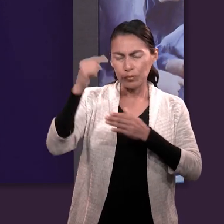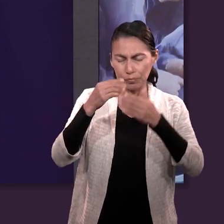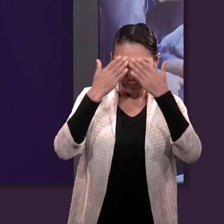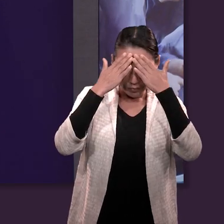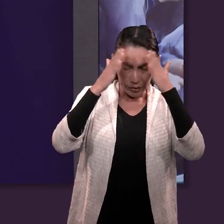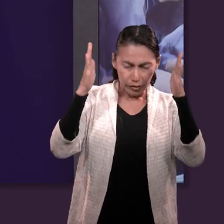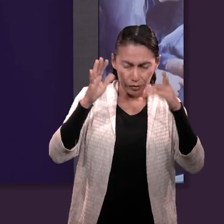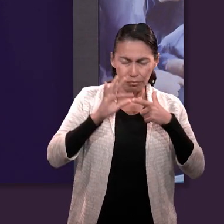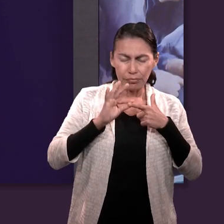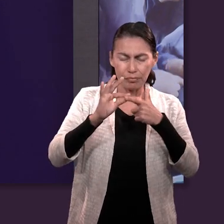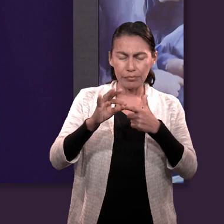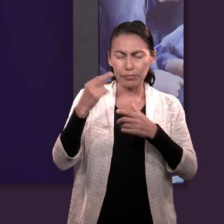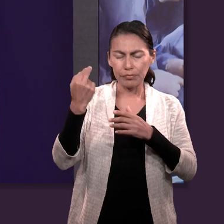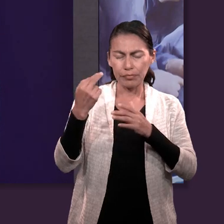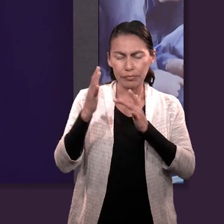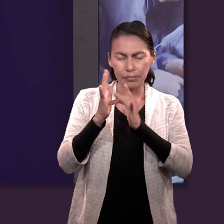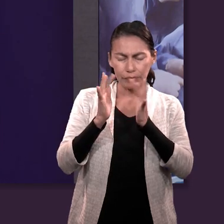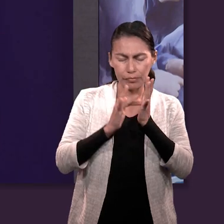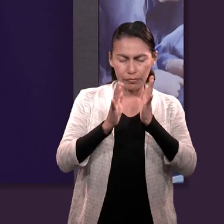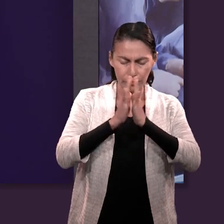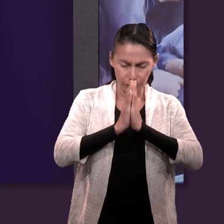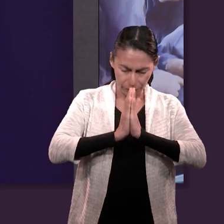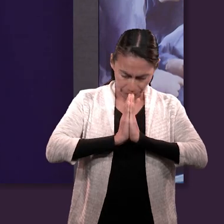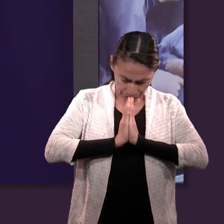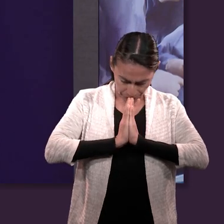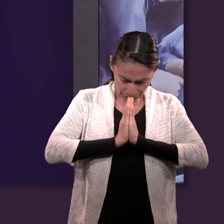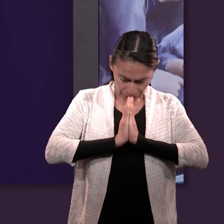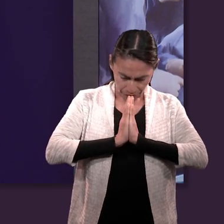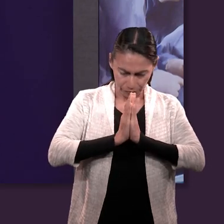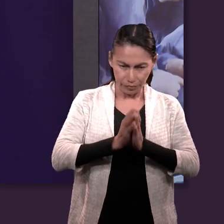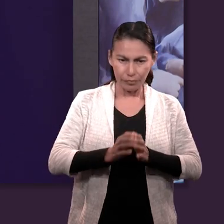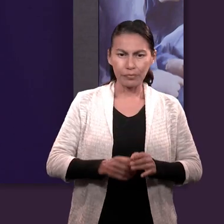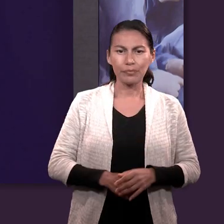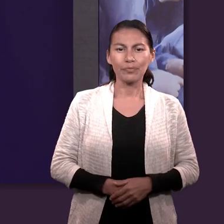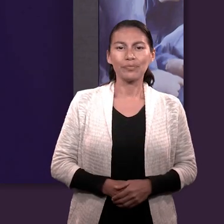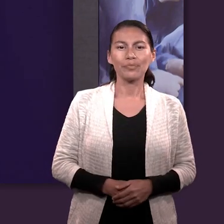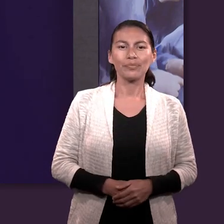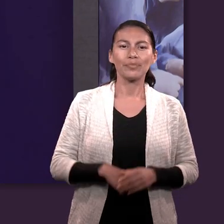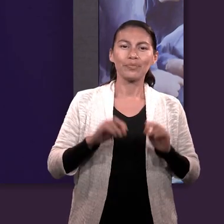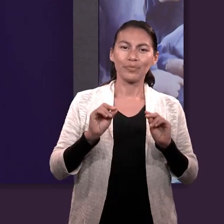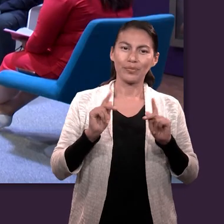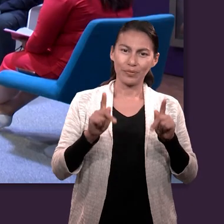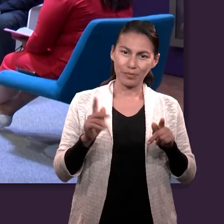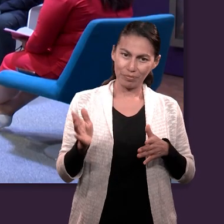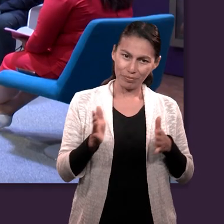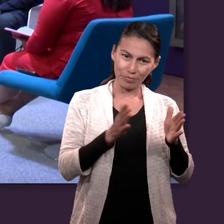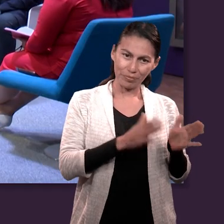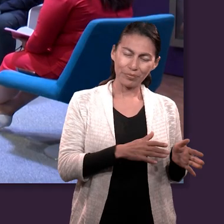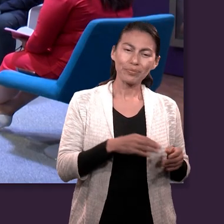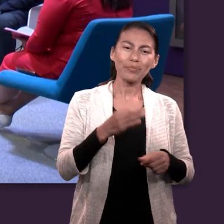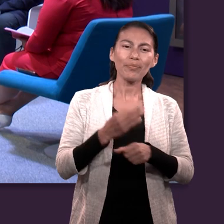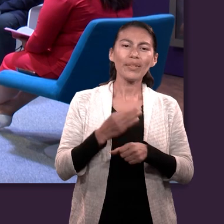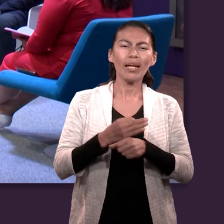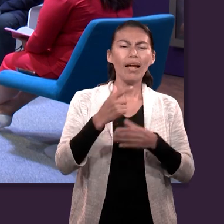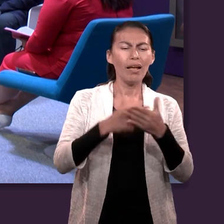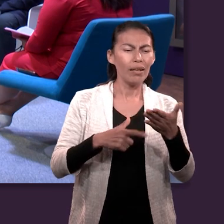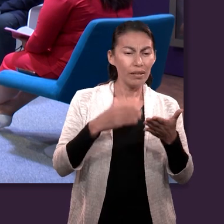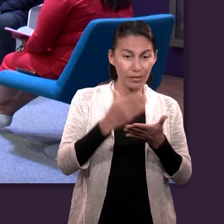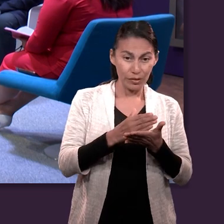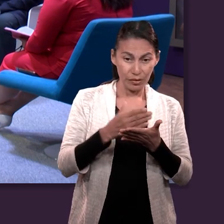Jesús. Amén. Bueno, en esta lección o en este tema que estudiamos durante esta semana, hay algunas palabras